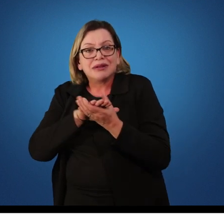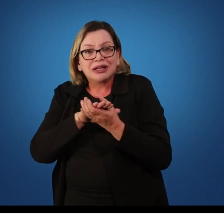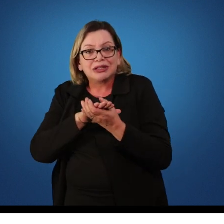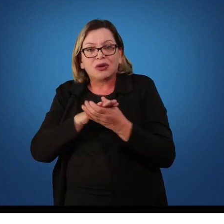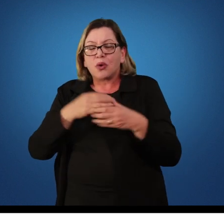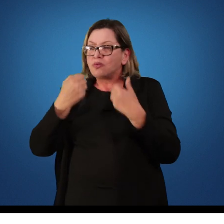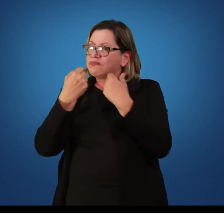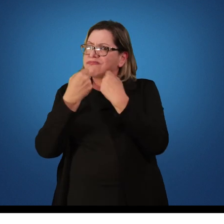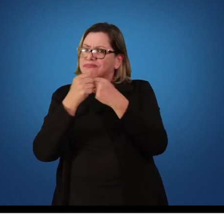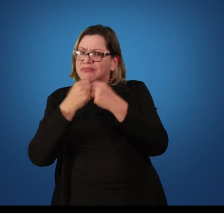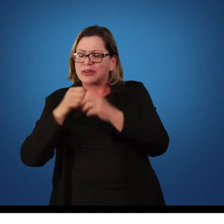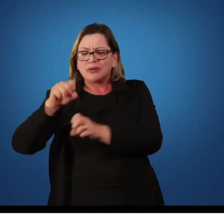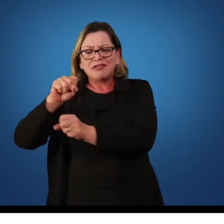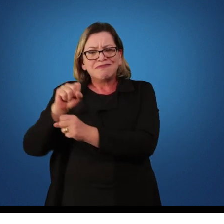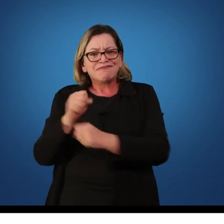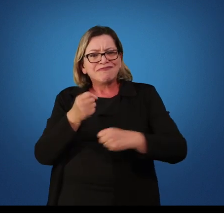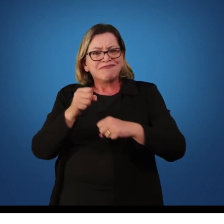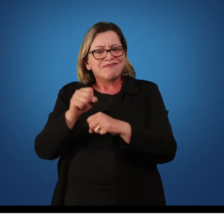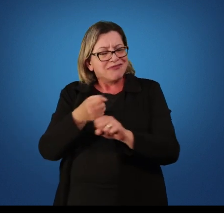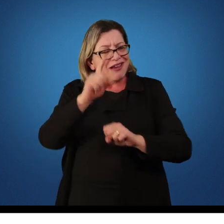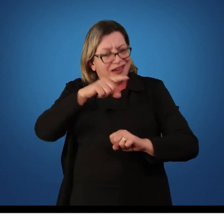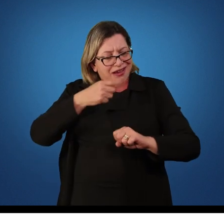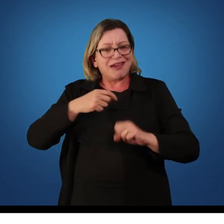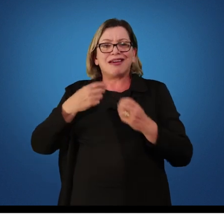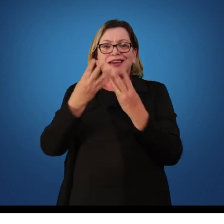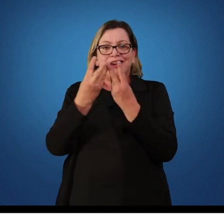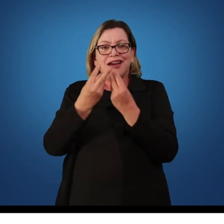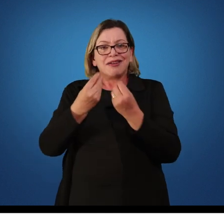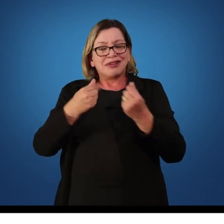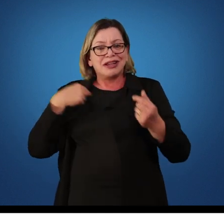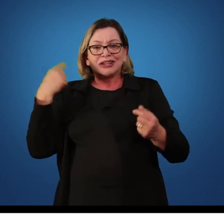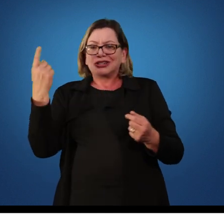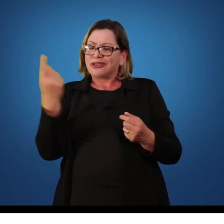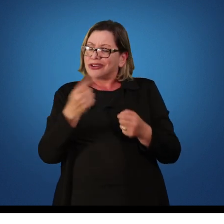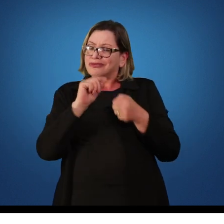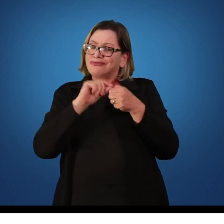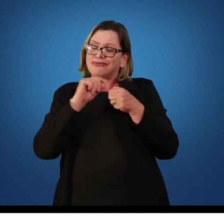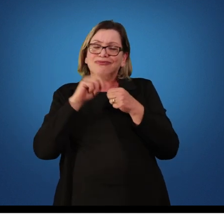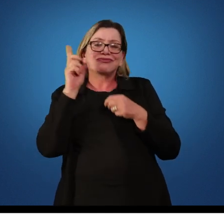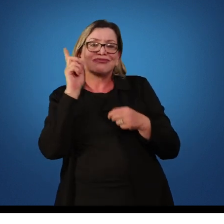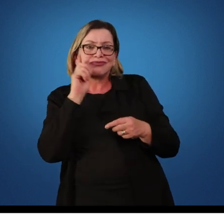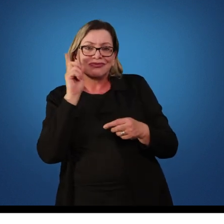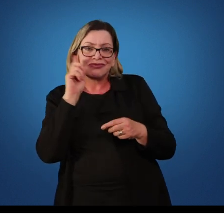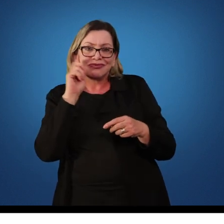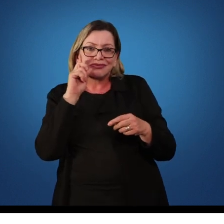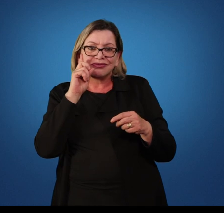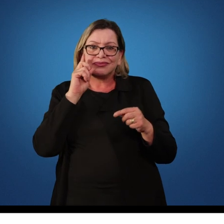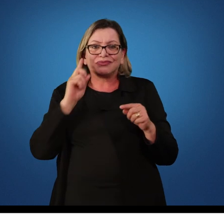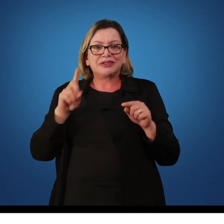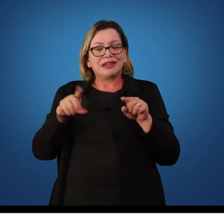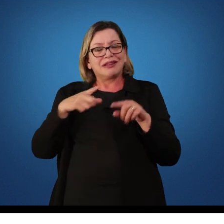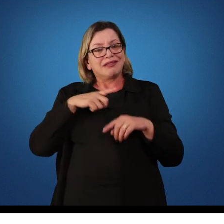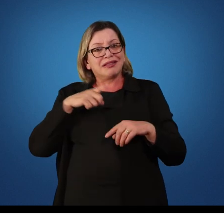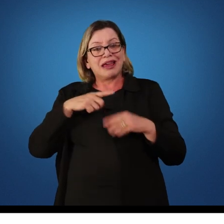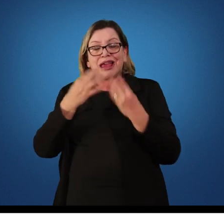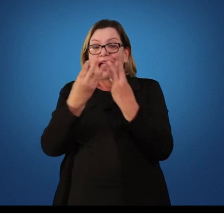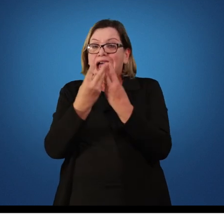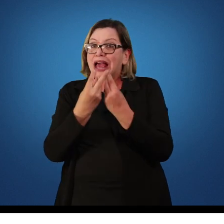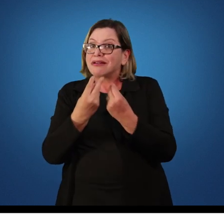ônibus, varrer. São habilidades que a gente executa no nosso dia a dia. E tem as habilidades mais voltadas